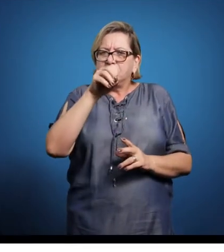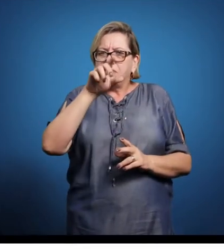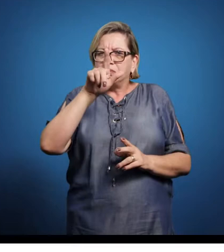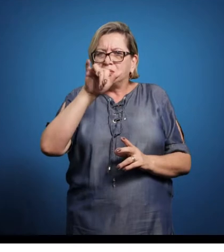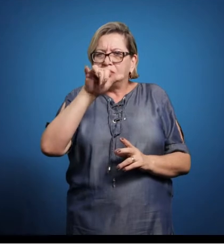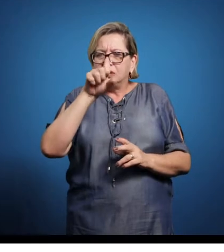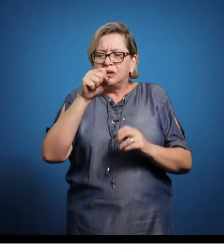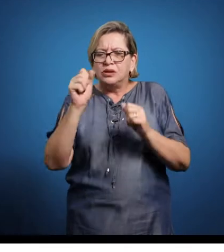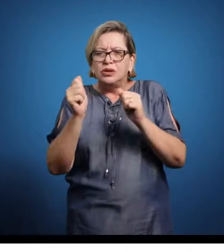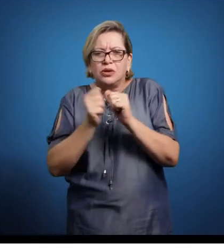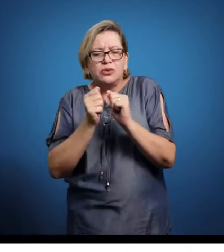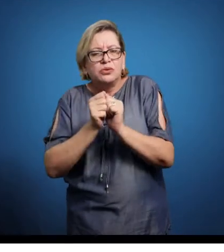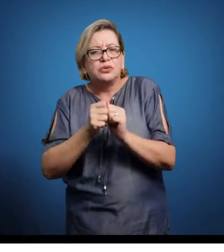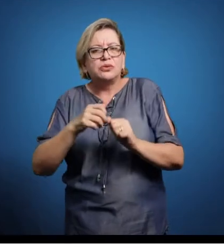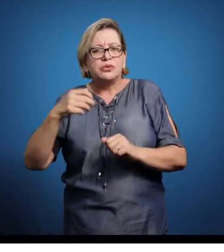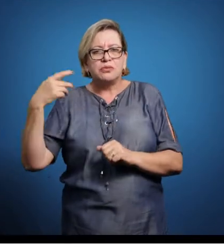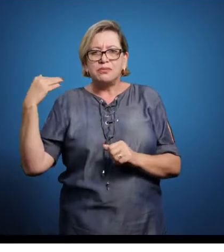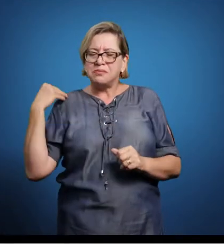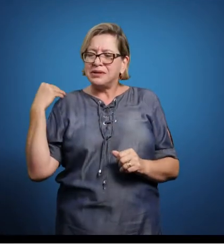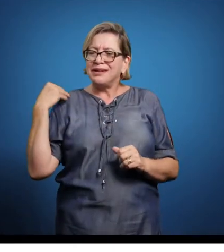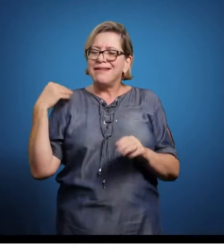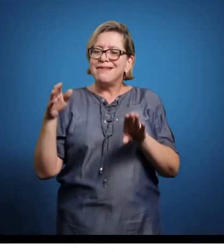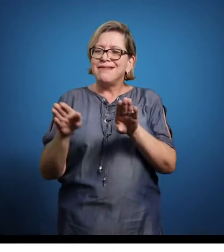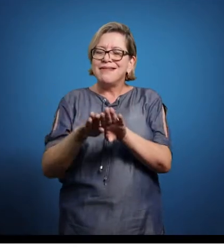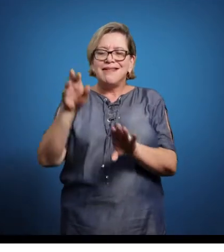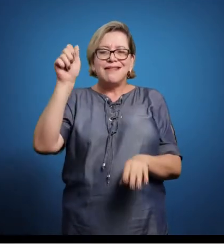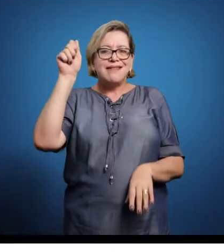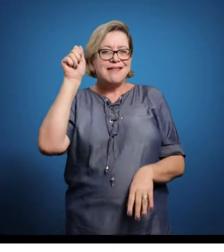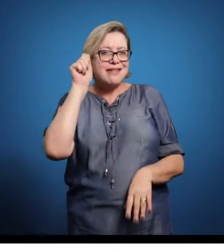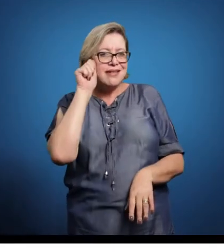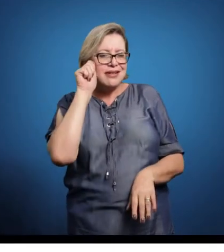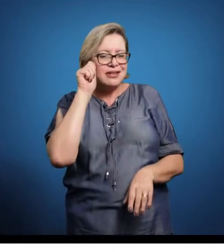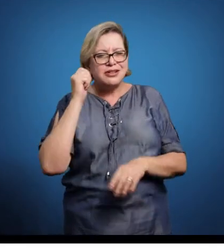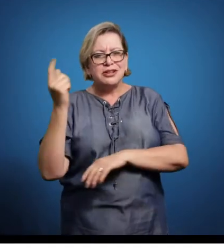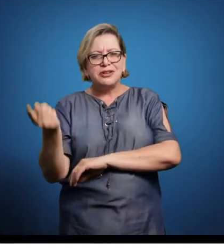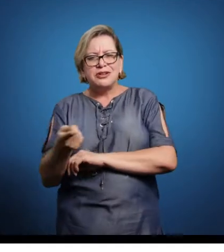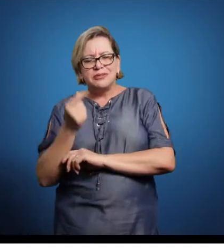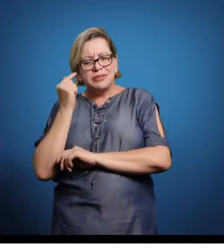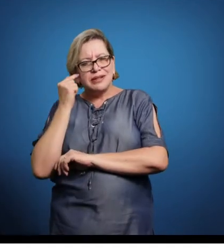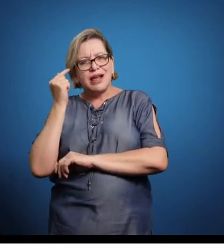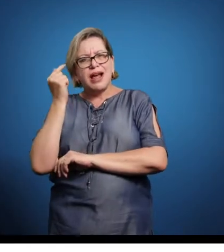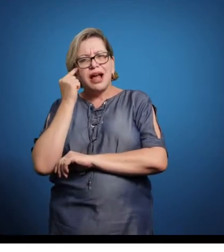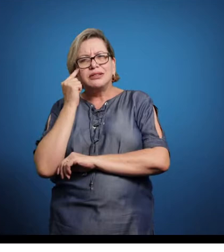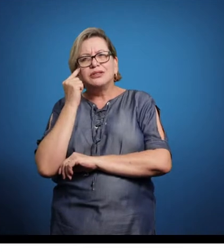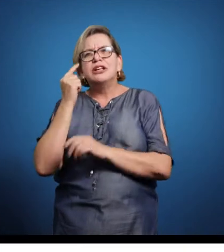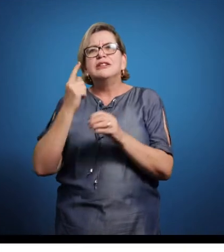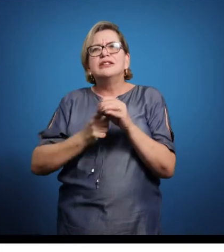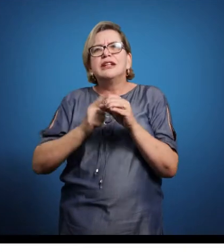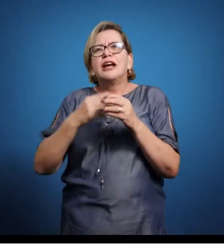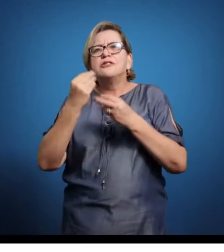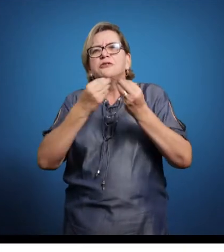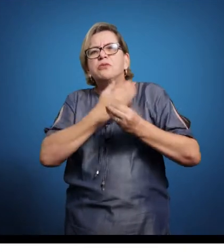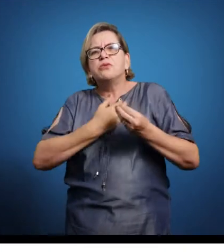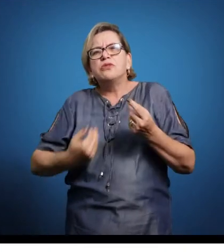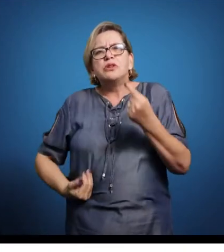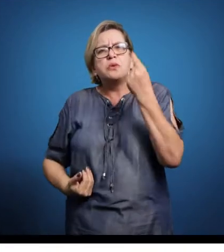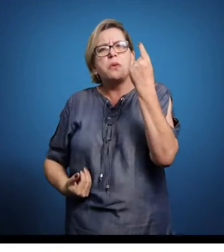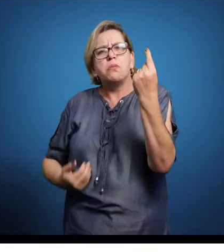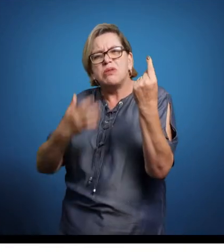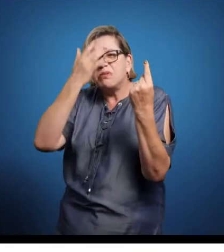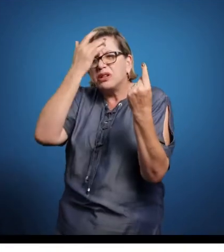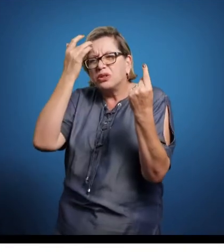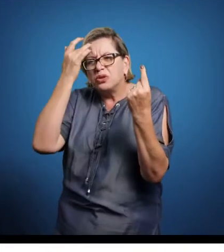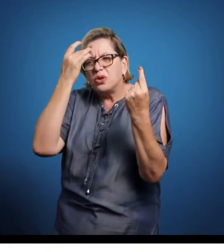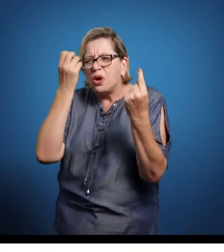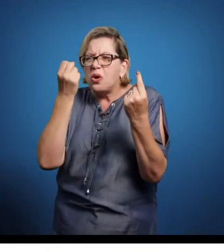discípulos Platão e Aristóteles, apresentando-se se a cidade deveria ser governada por um, por mais que um, por todos.